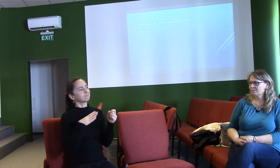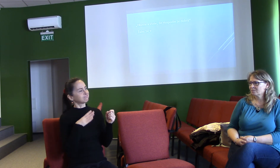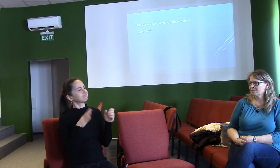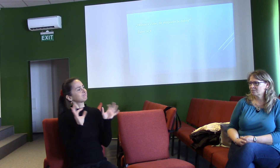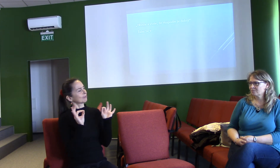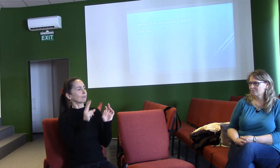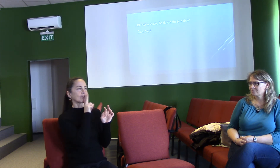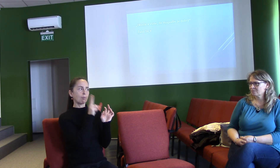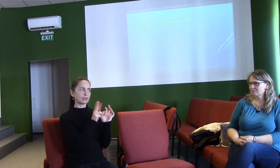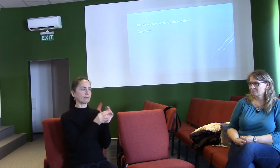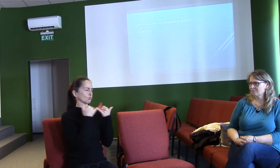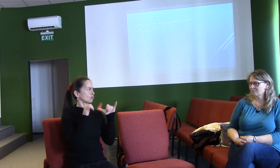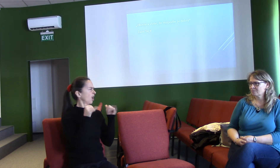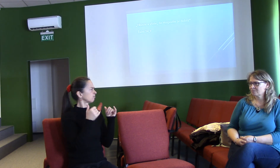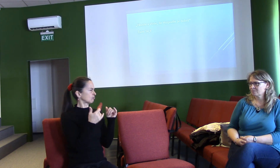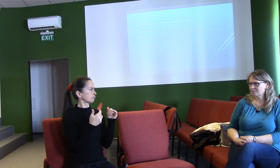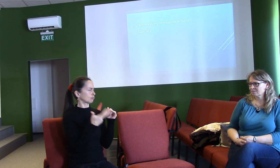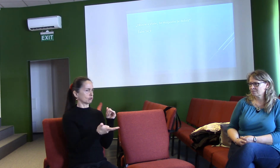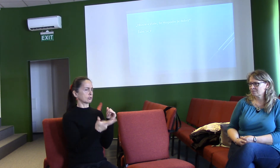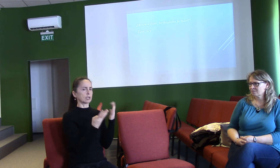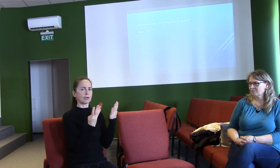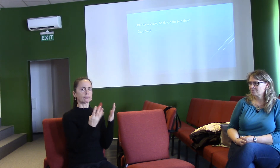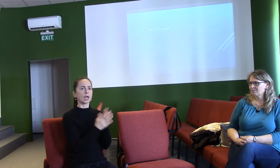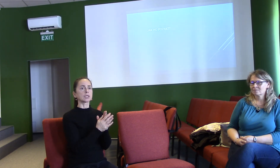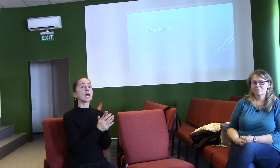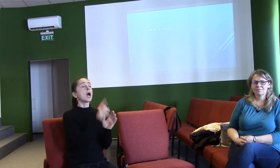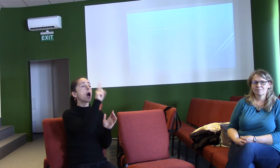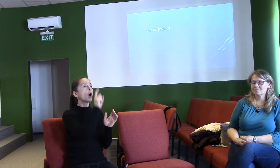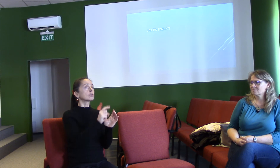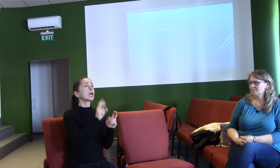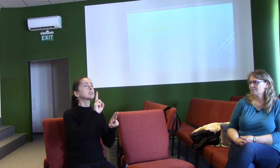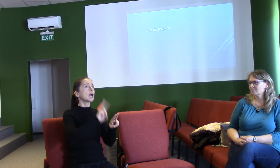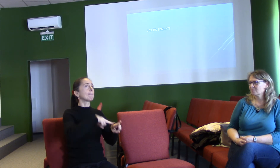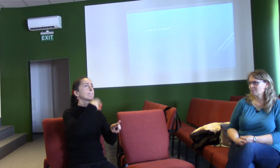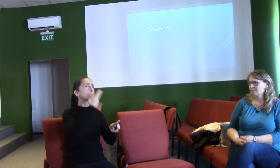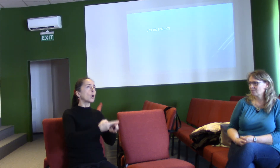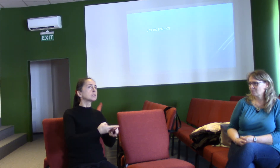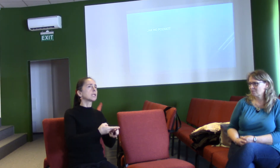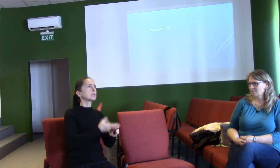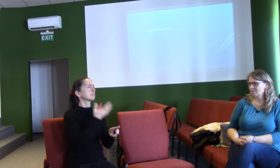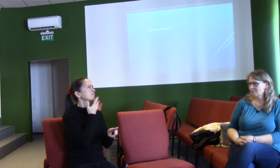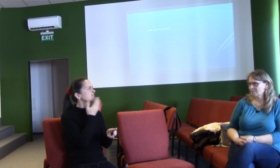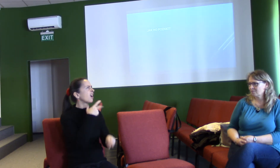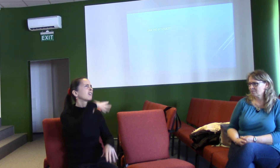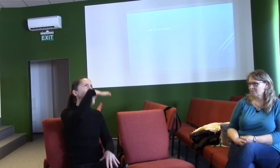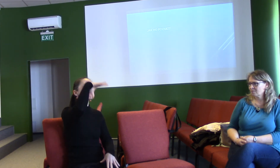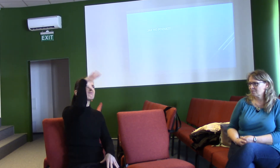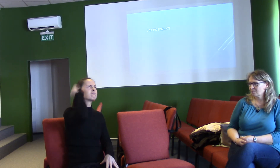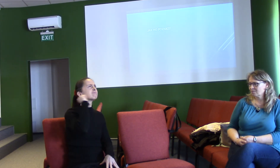Tak a poslední otázka zní jak ho poznat. Co teda udělat,